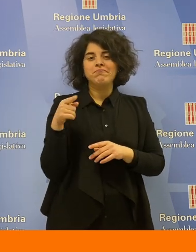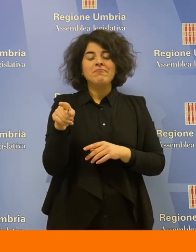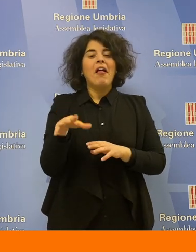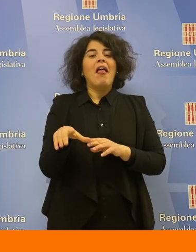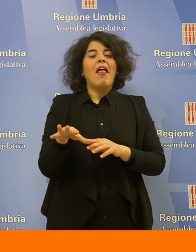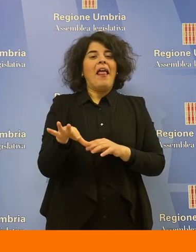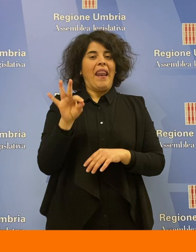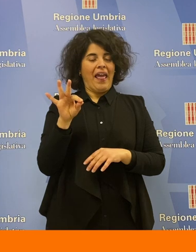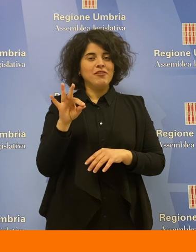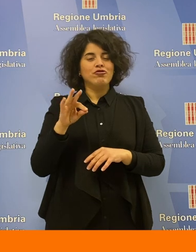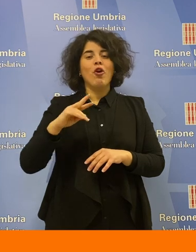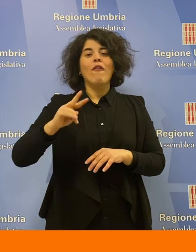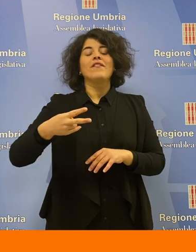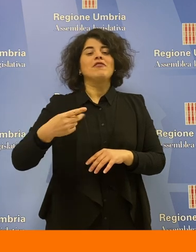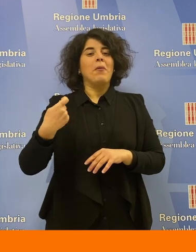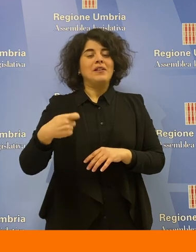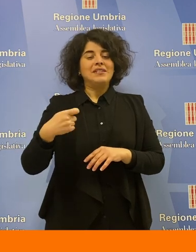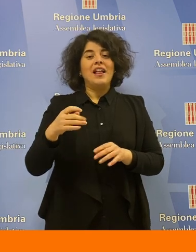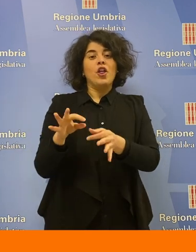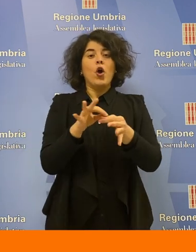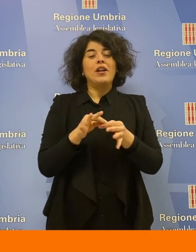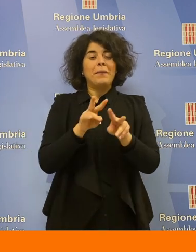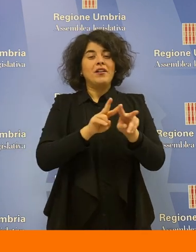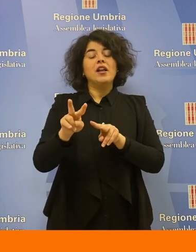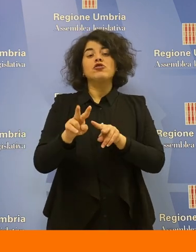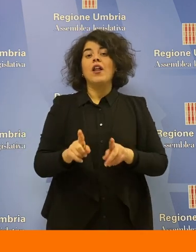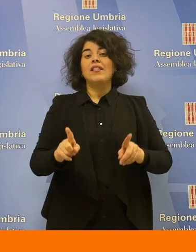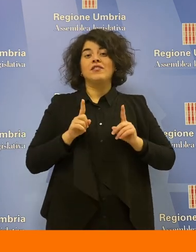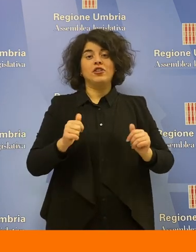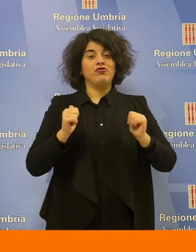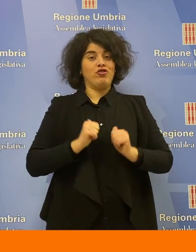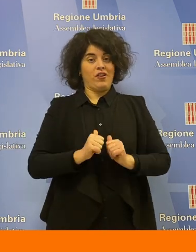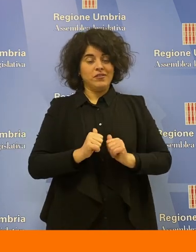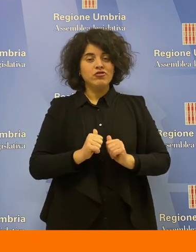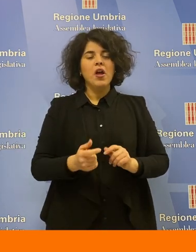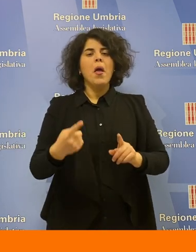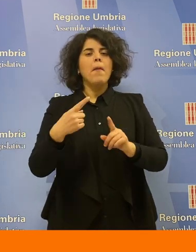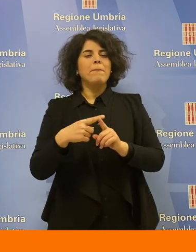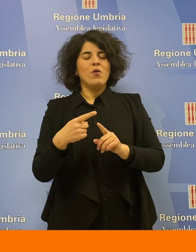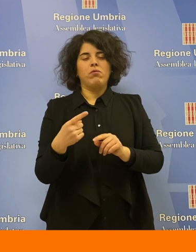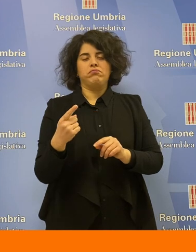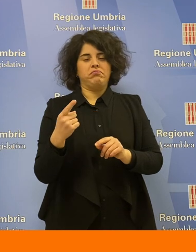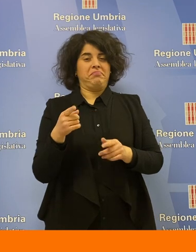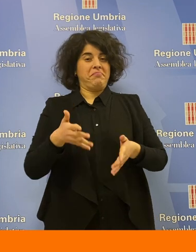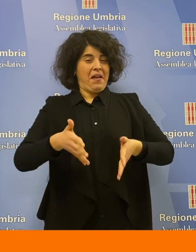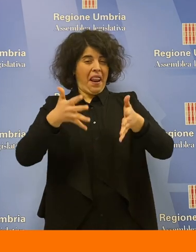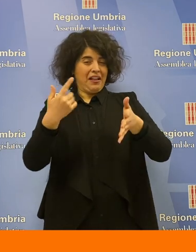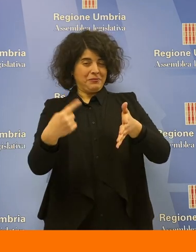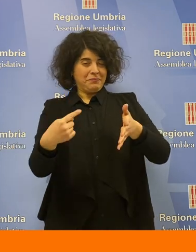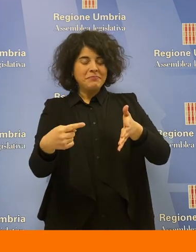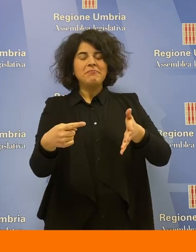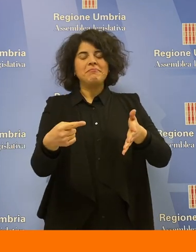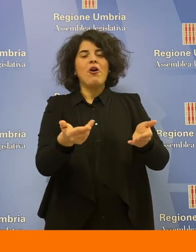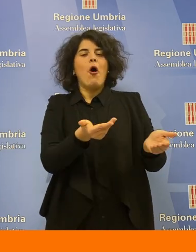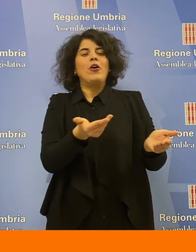vicepresidente del coordinamento nazionale dei difensori civici e ha anche ospitato in questo palazzo